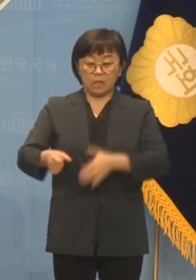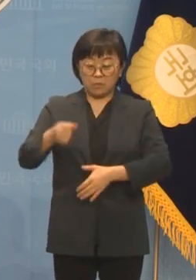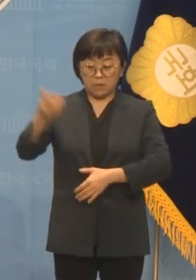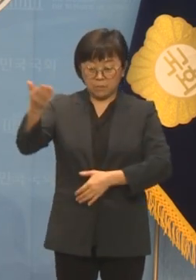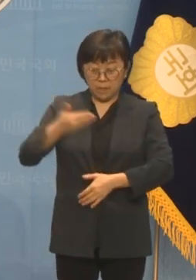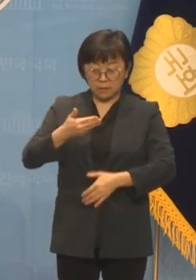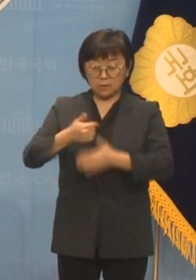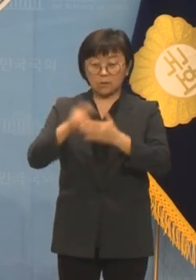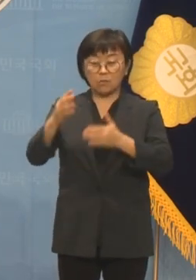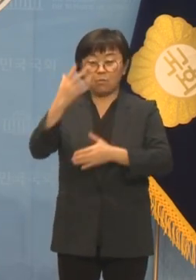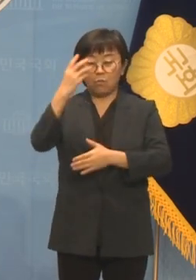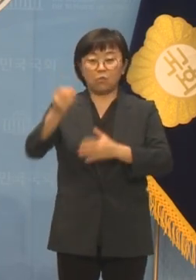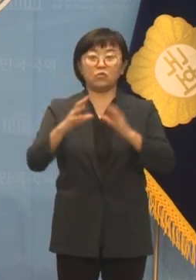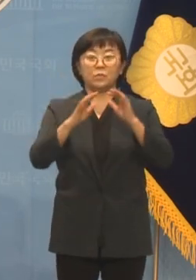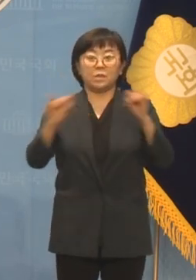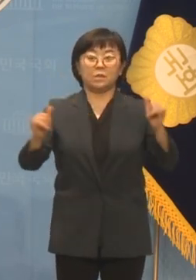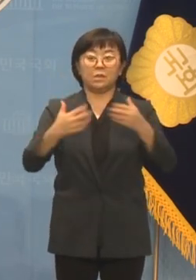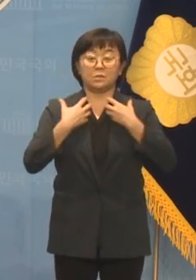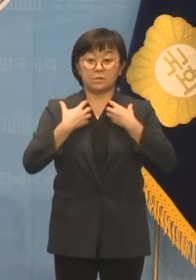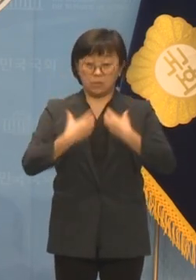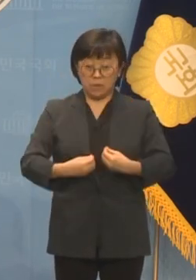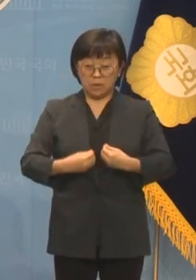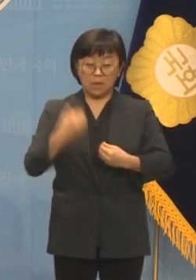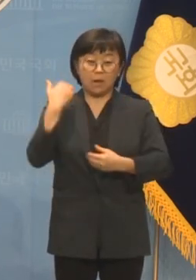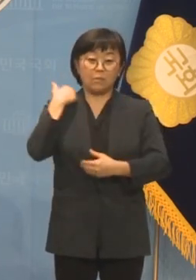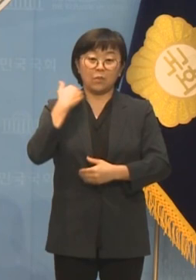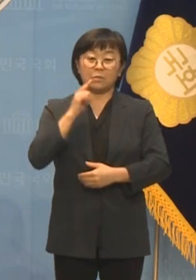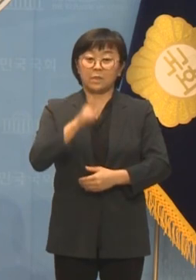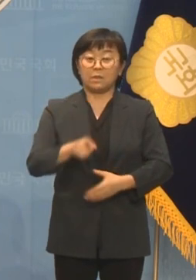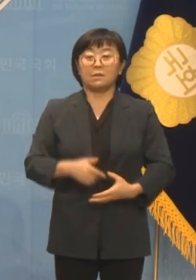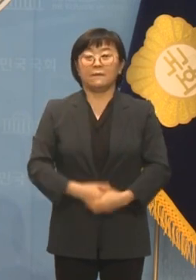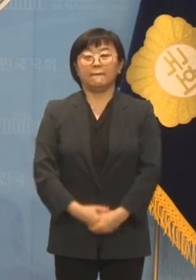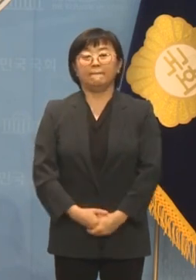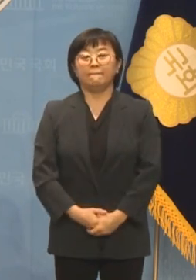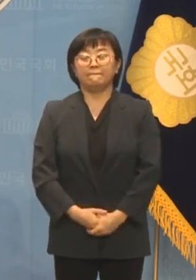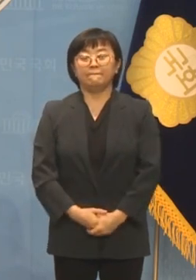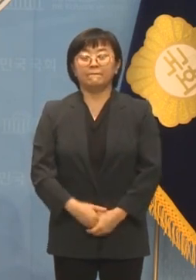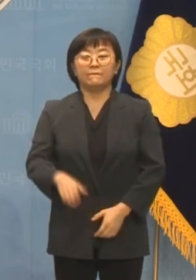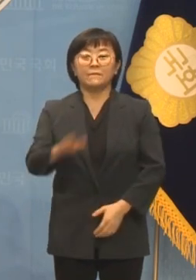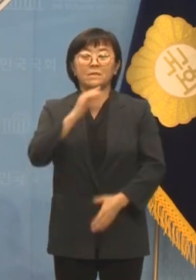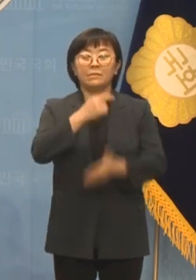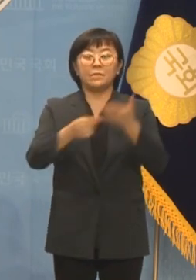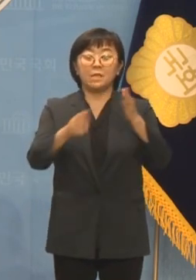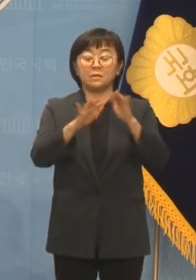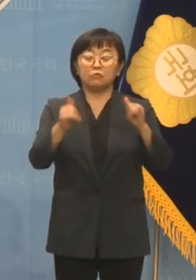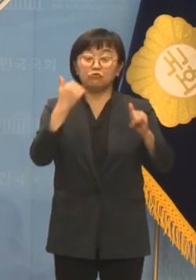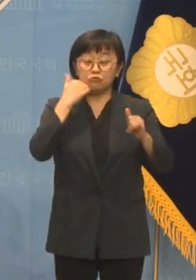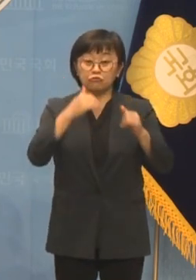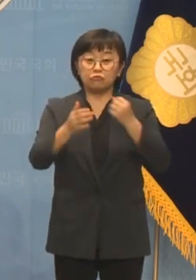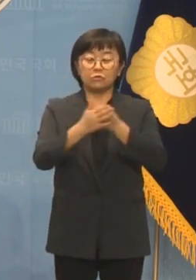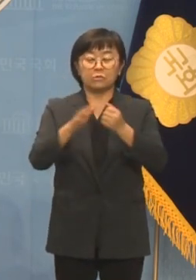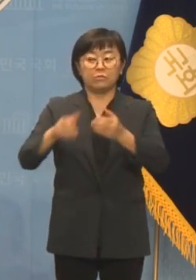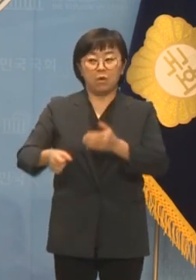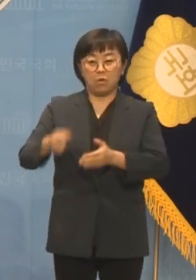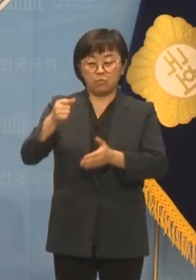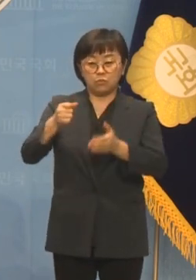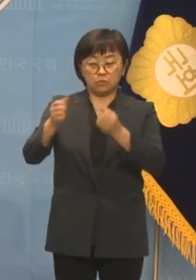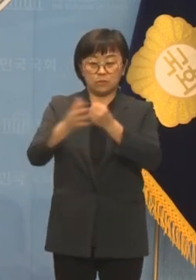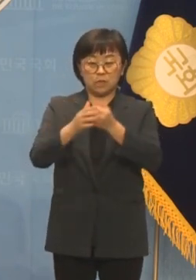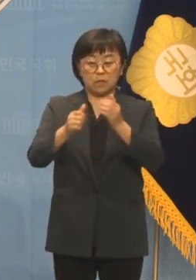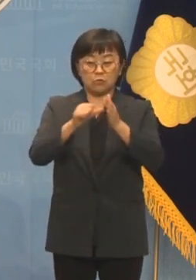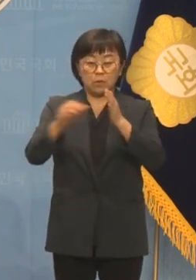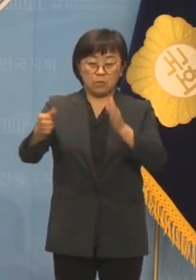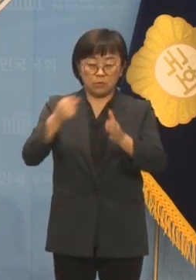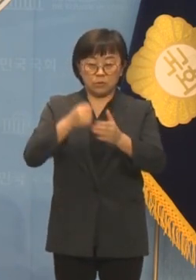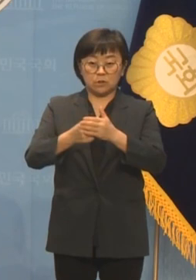장면을 지켜본 우리 국민들의 절망감이 보이지 않습니까? 가장 큰 피해자는 명품백 수수를 두 눈으로